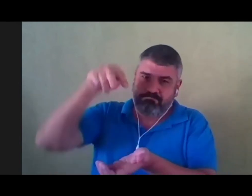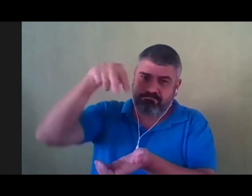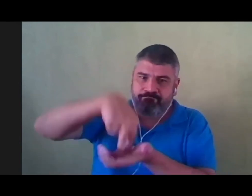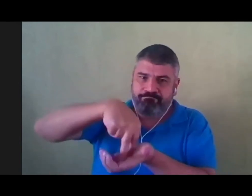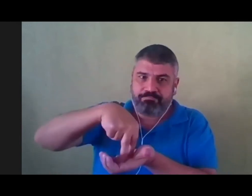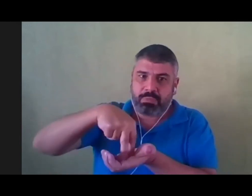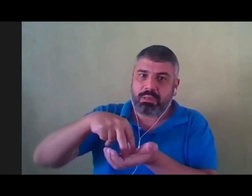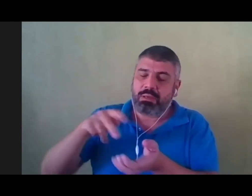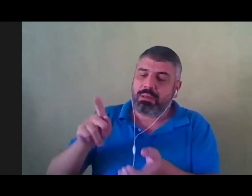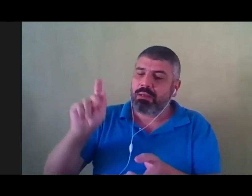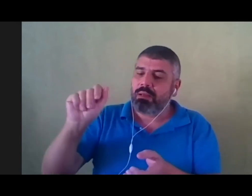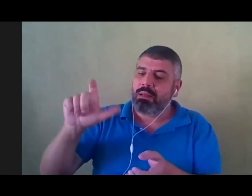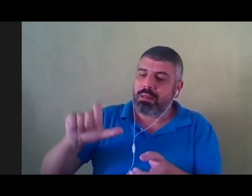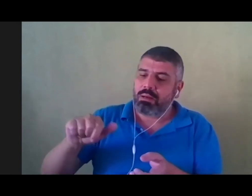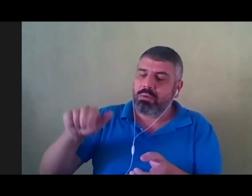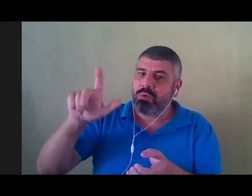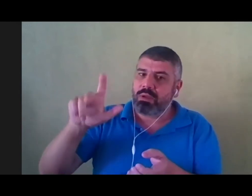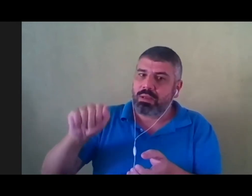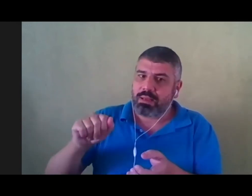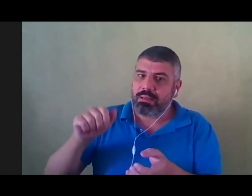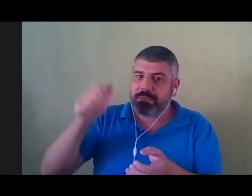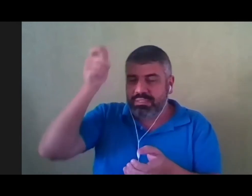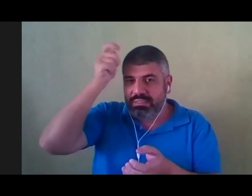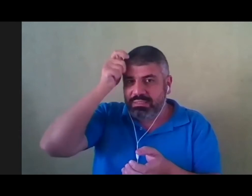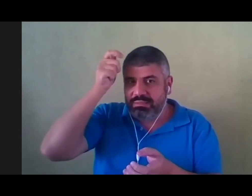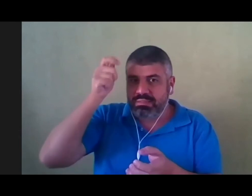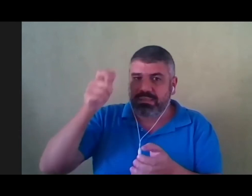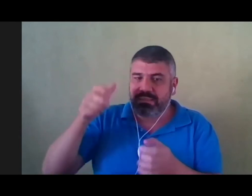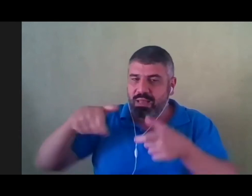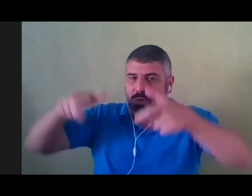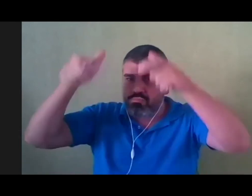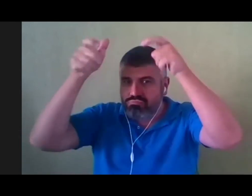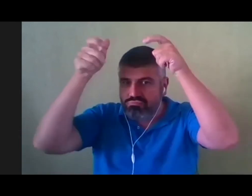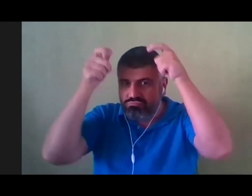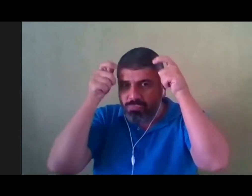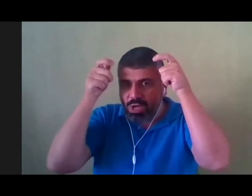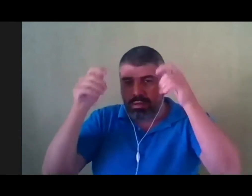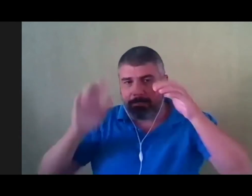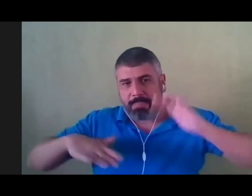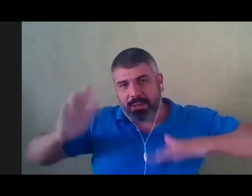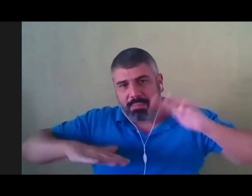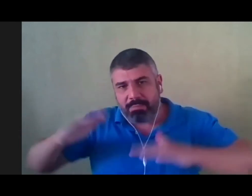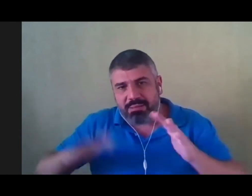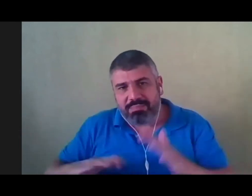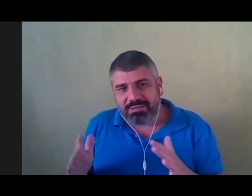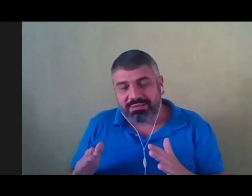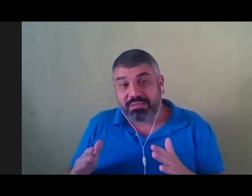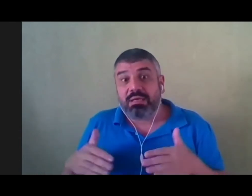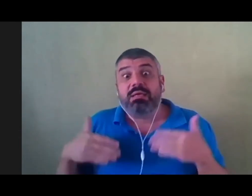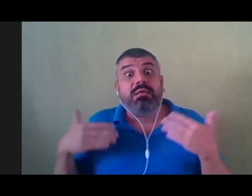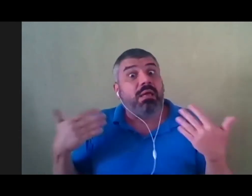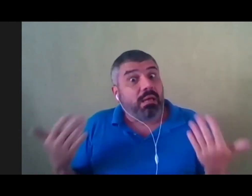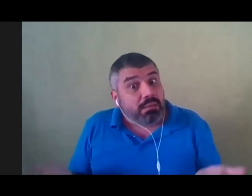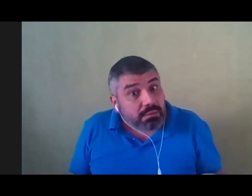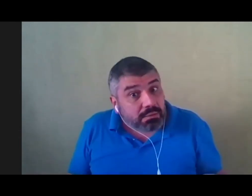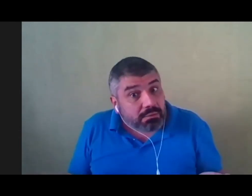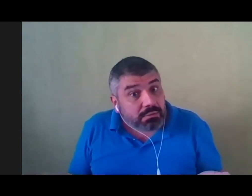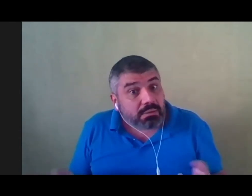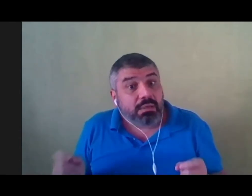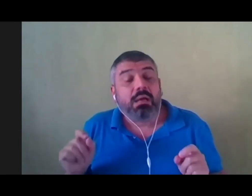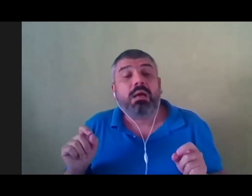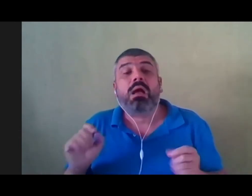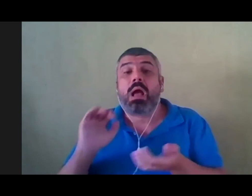Calunga, minha princesa. Coroando, abatucada. E aí? As